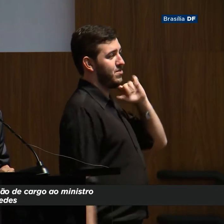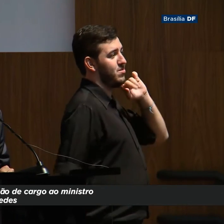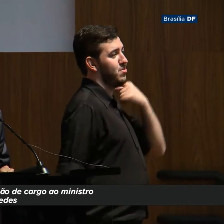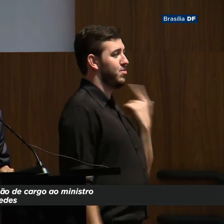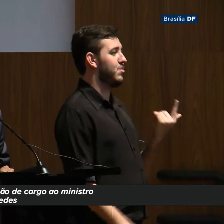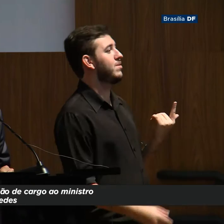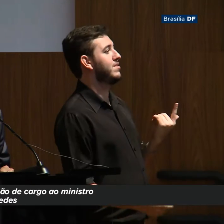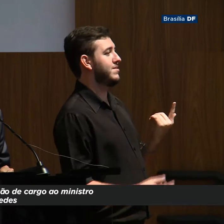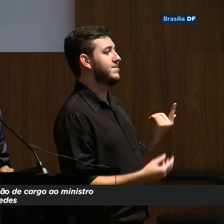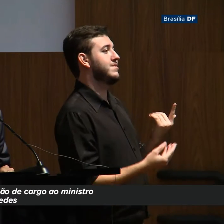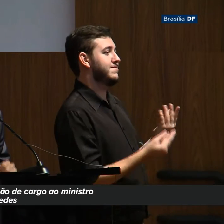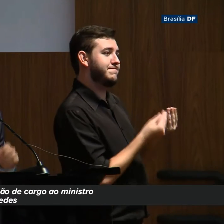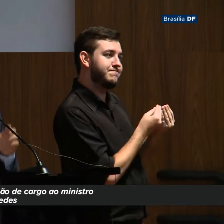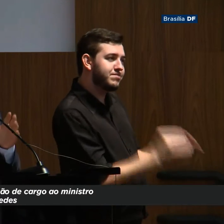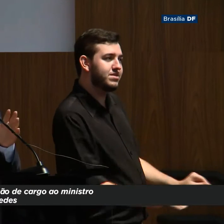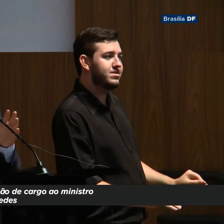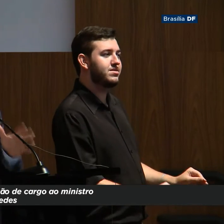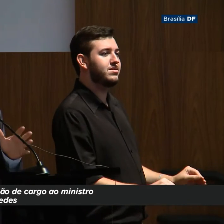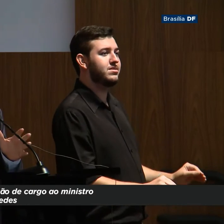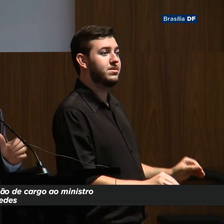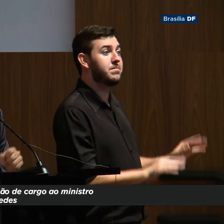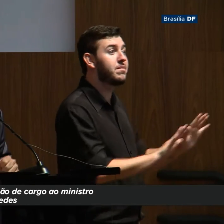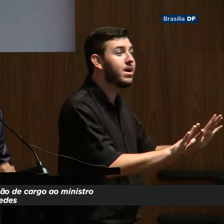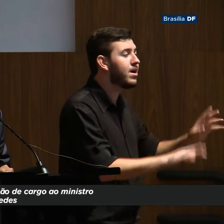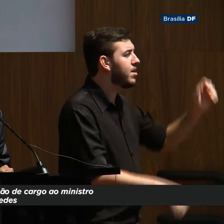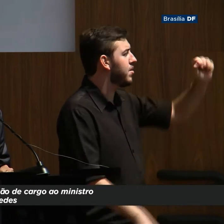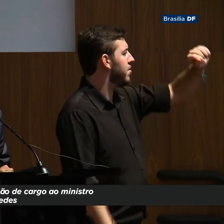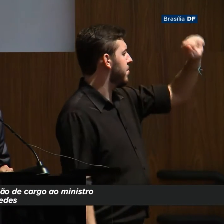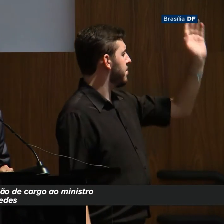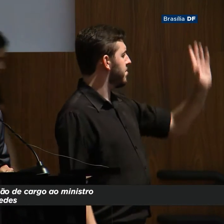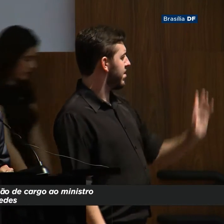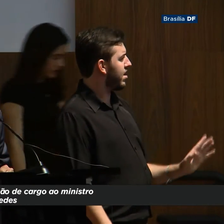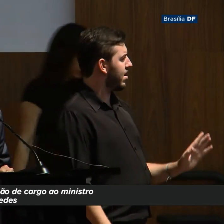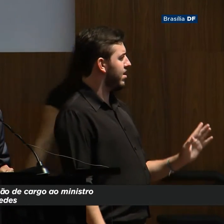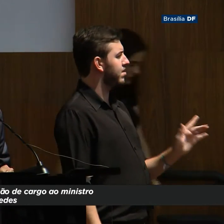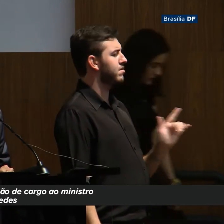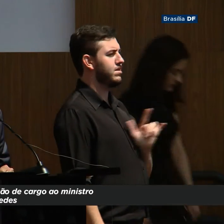fenômeno. o Brasil foi corrompido pelo excesso de gastos